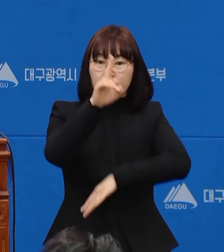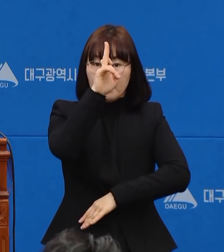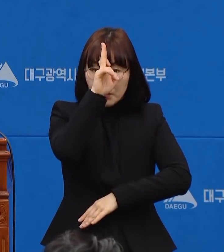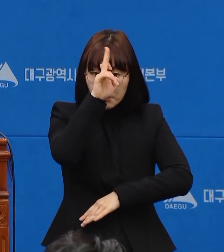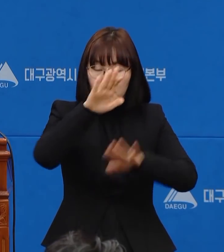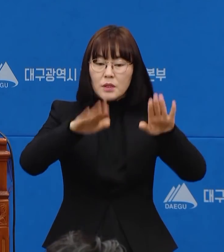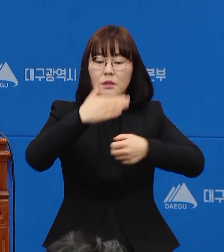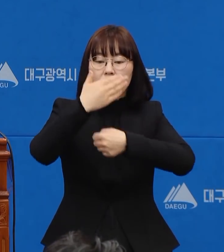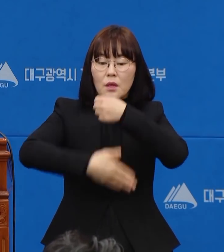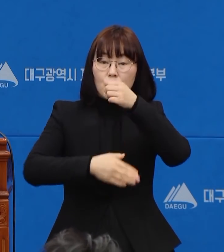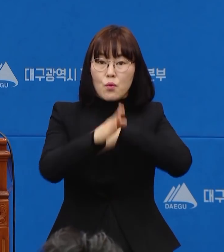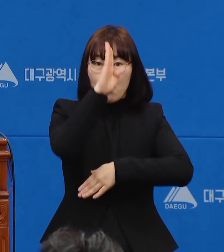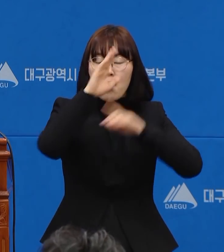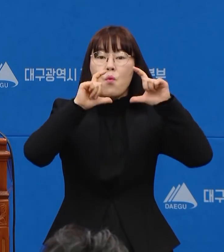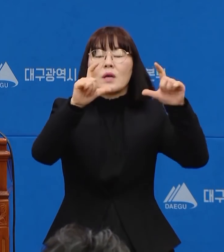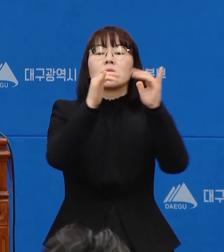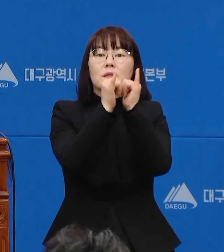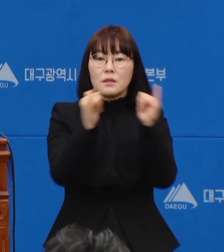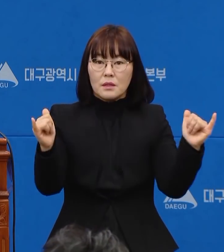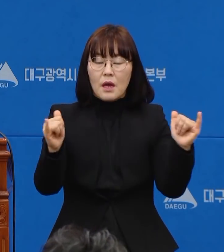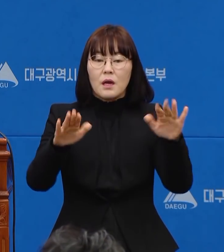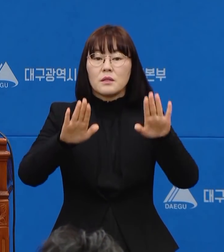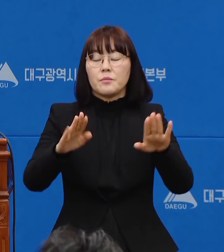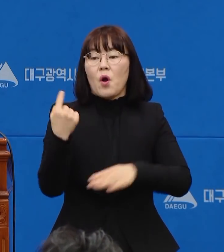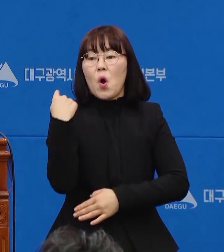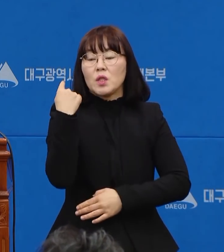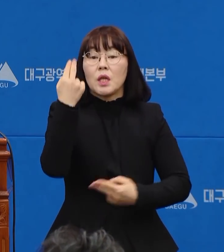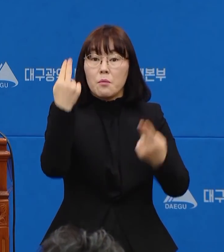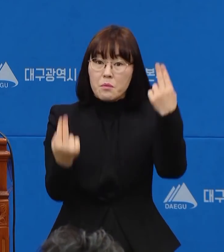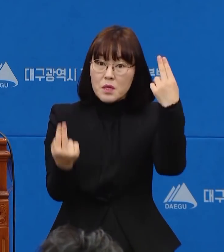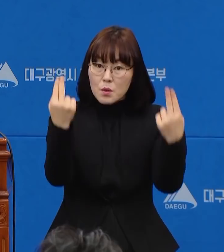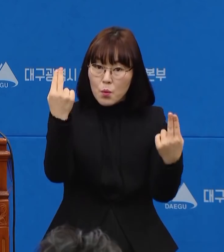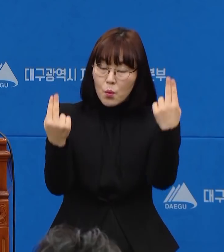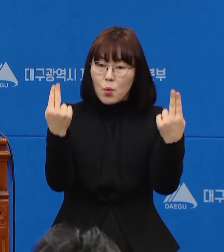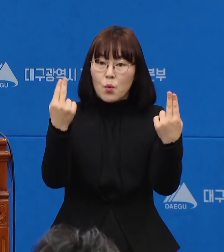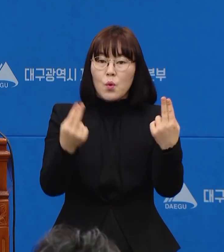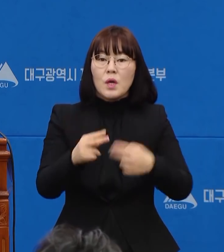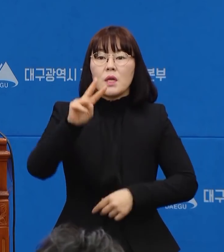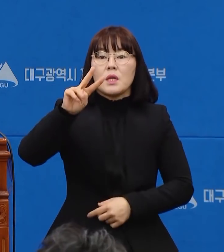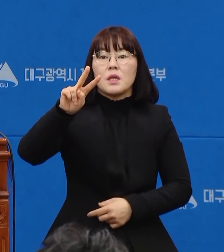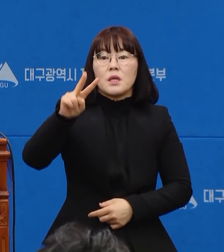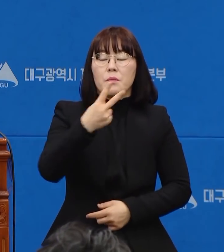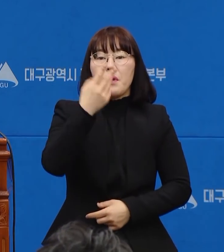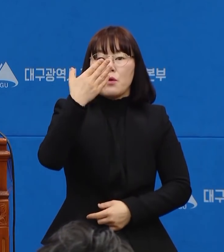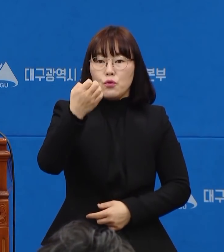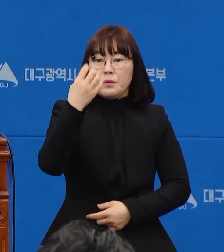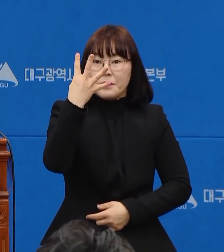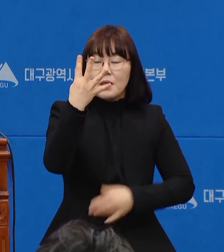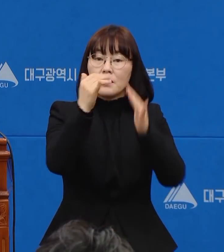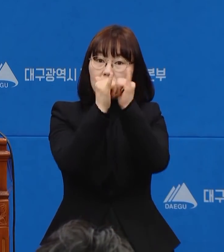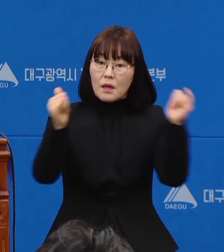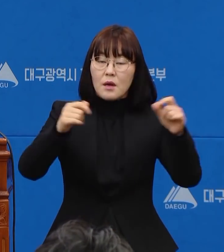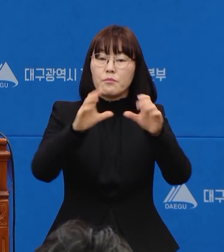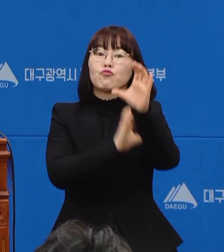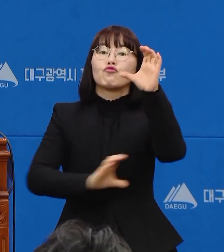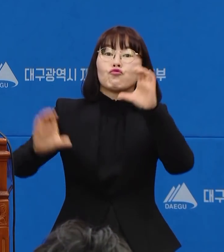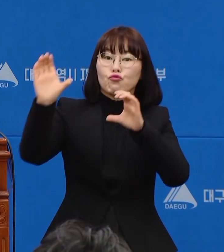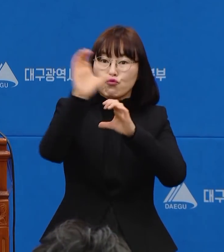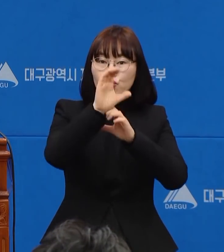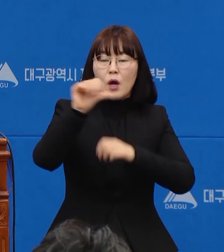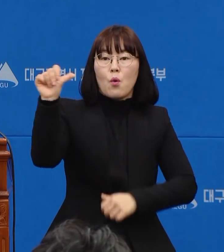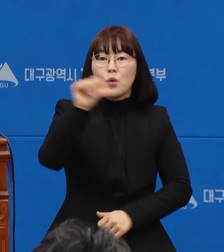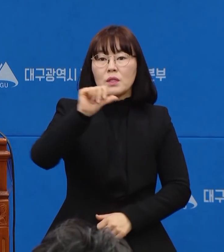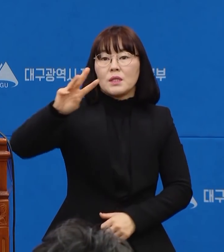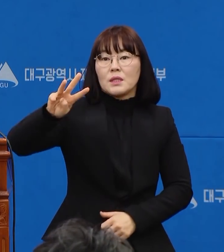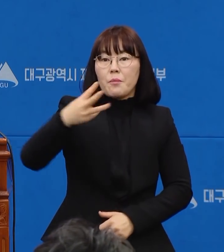발생한 코로나19 확진 환자는 전일 0시에 대비 294명이 증가한 총 5